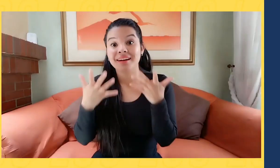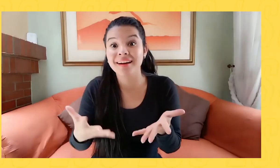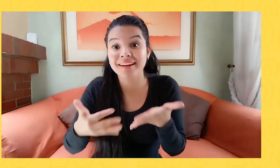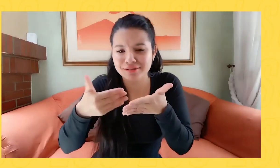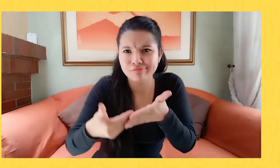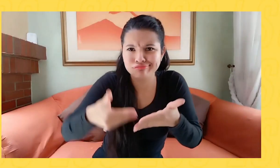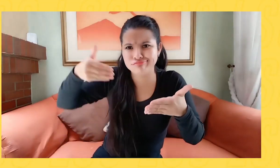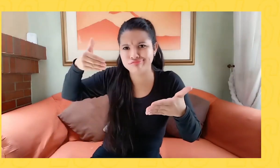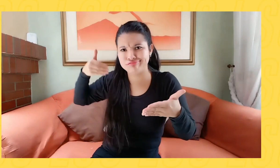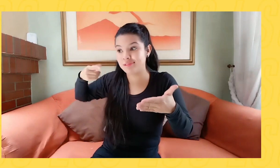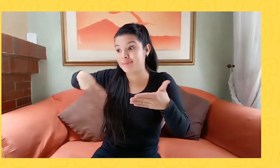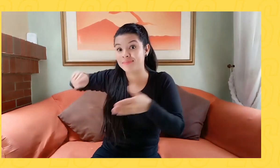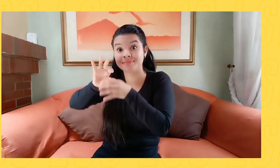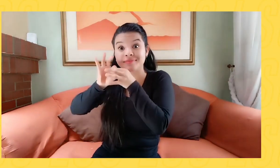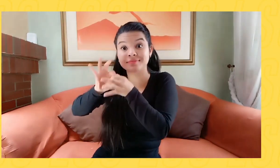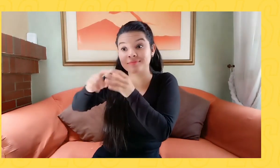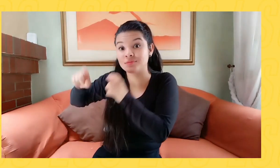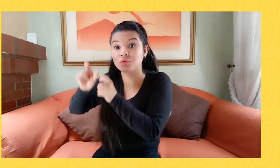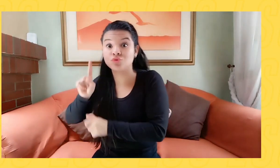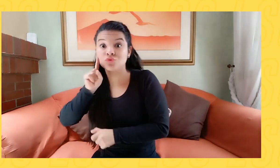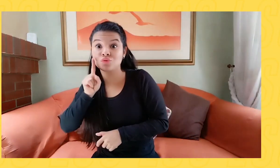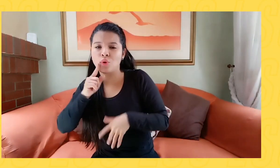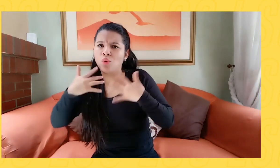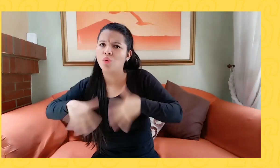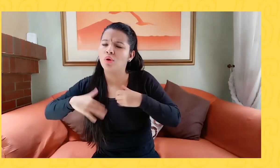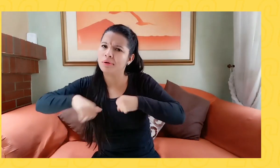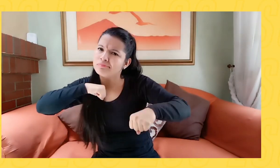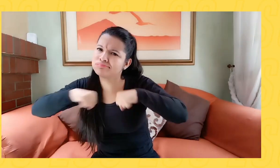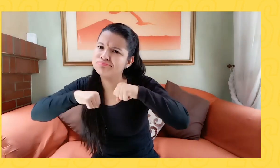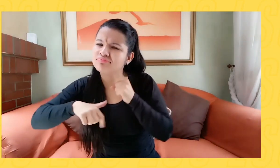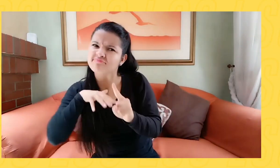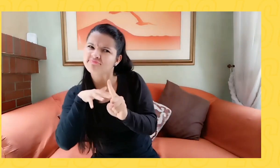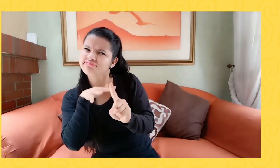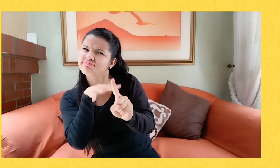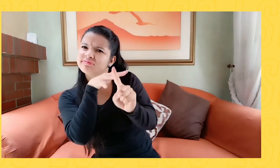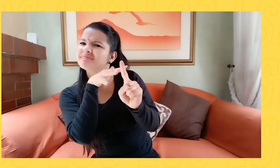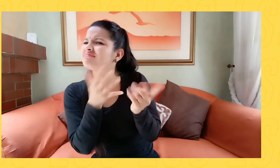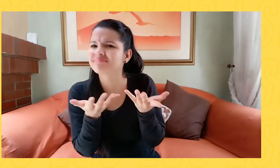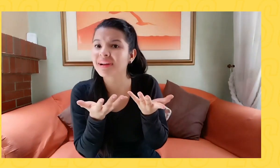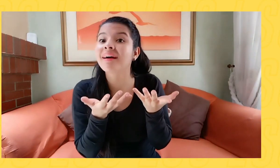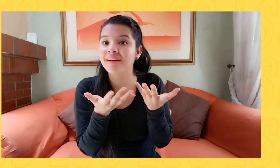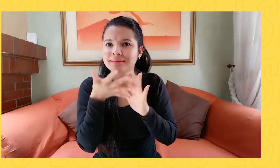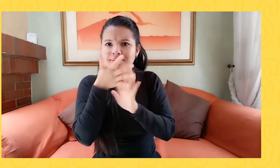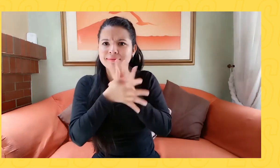Gracias a que las personas zordas y FENASCOL realizaron incidencia, divulgación y